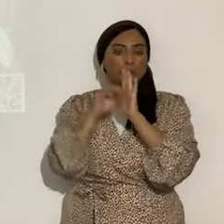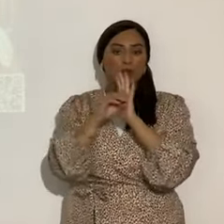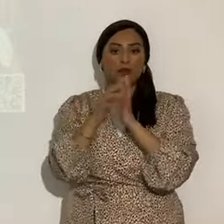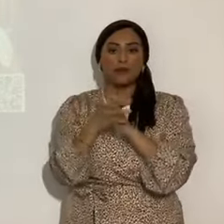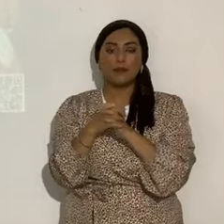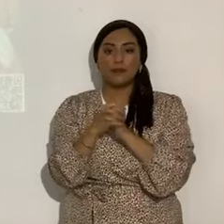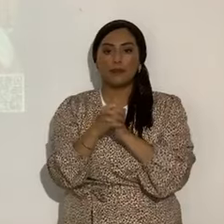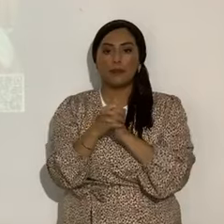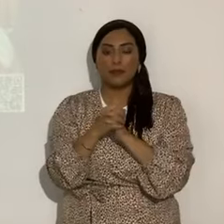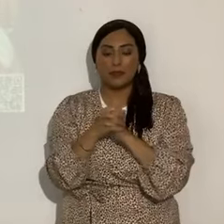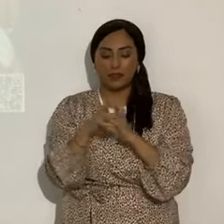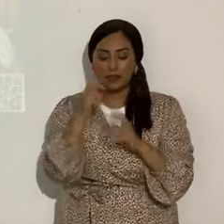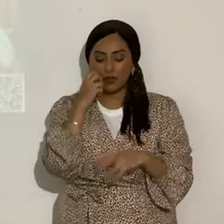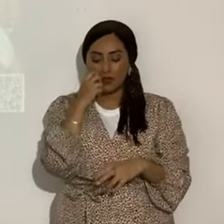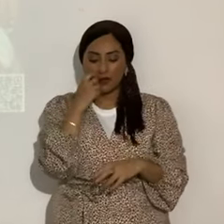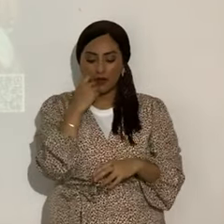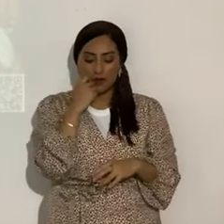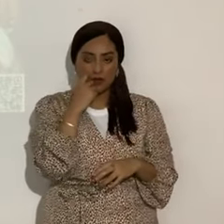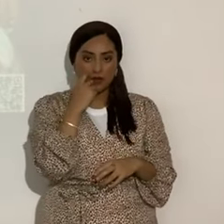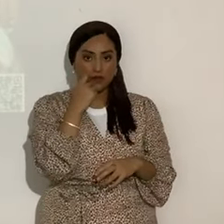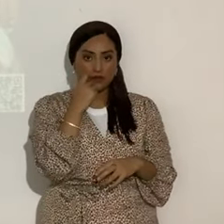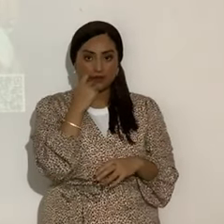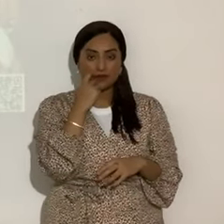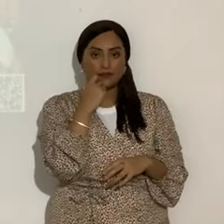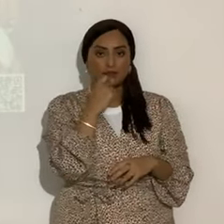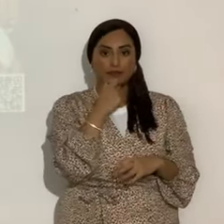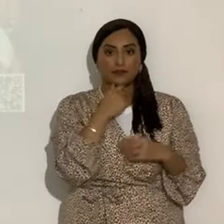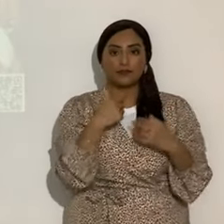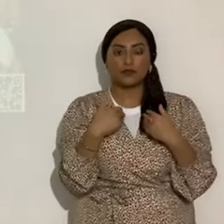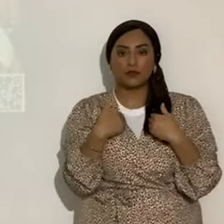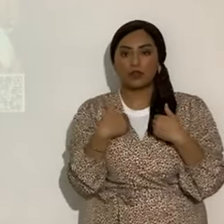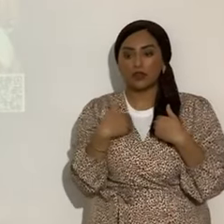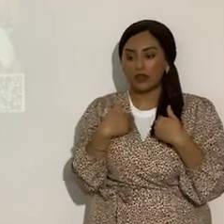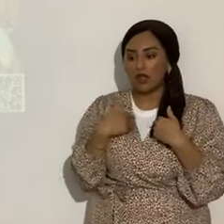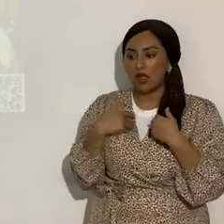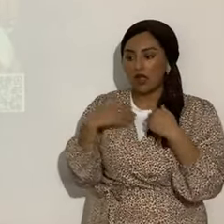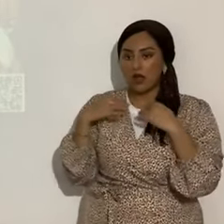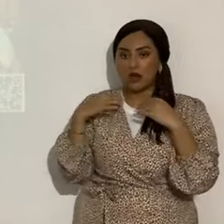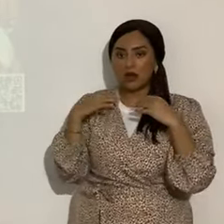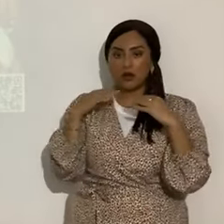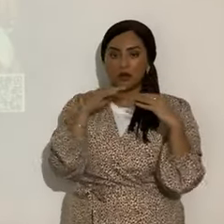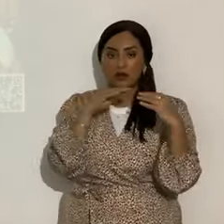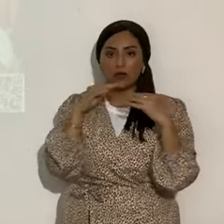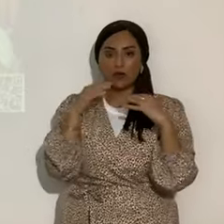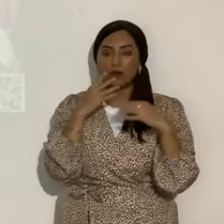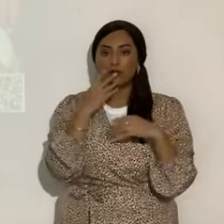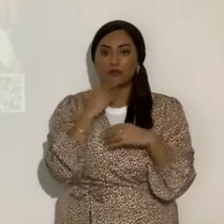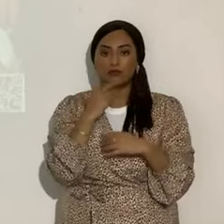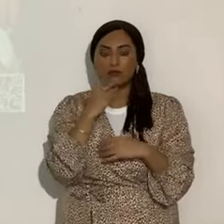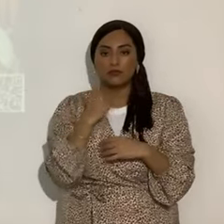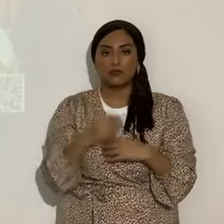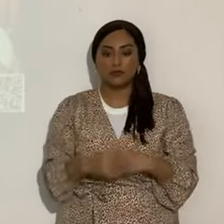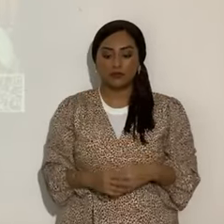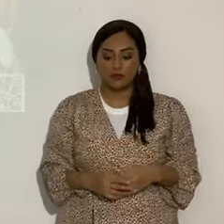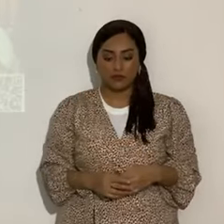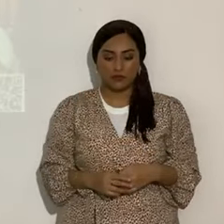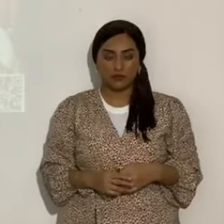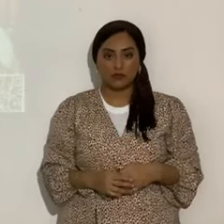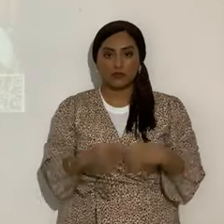Remontándonos al tiempo. Y ahorita eso está en las guerras de los judíos. Pues son varios libros que